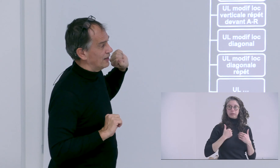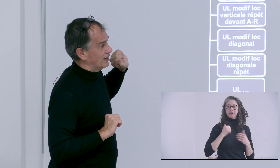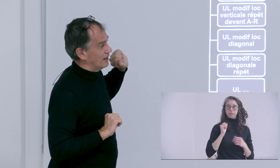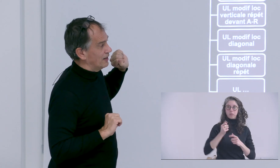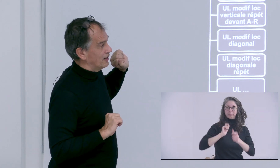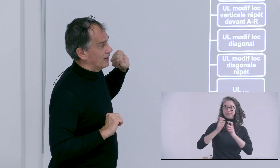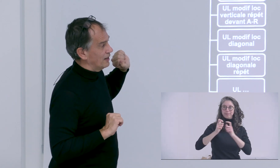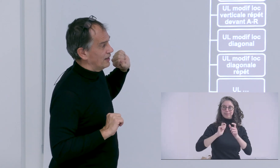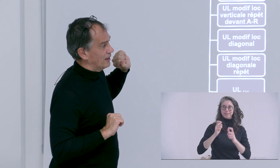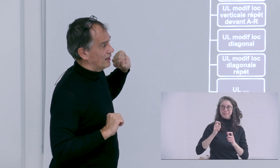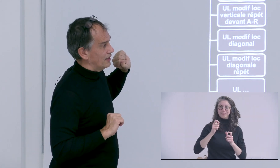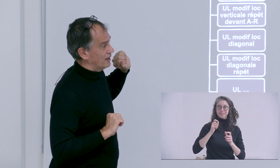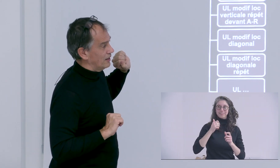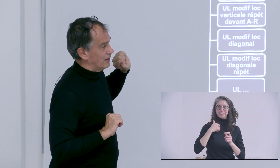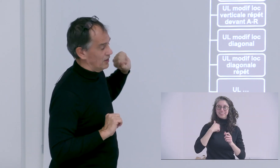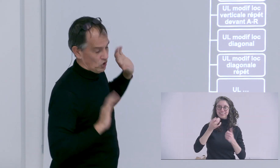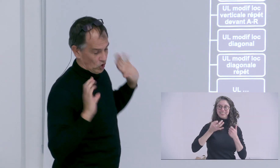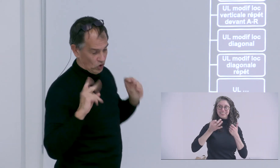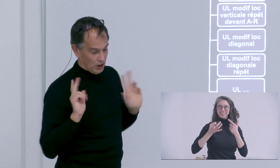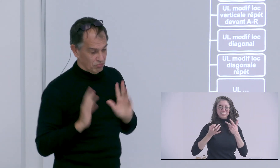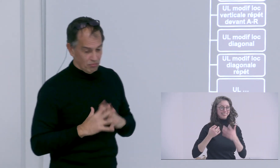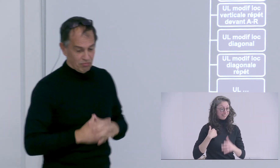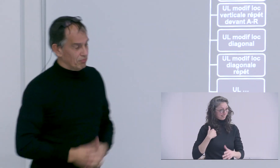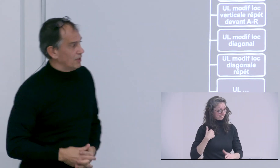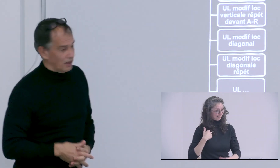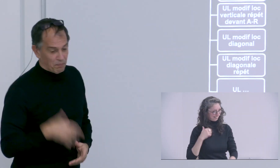pardon si je peux un peu interagir je peux non